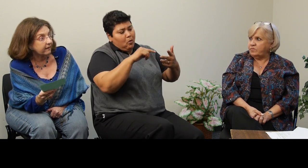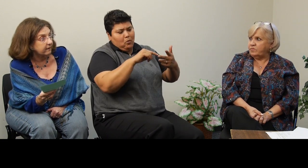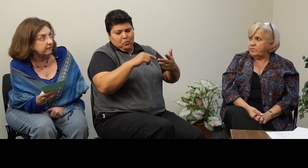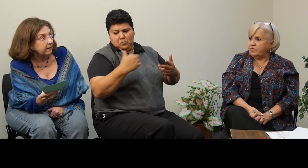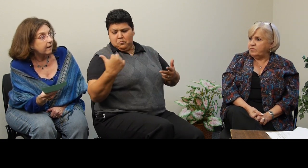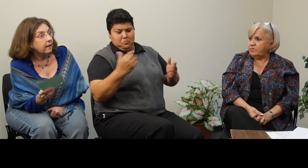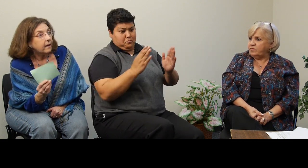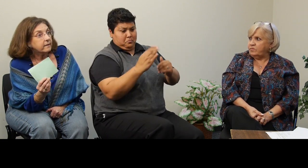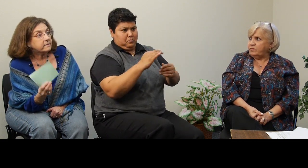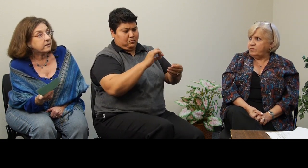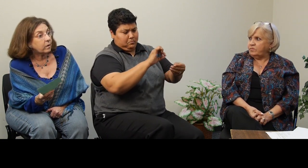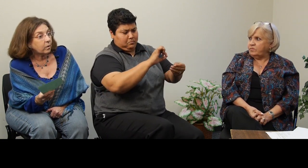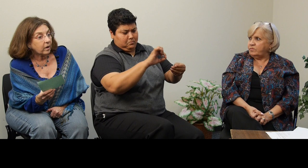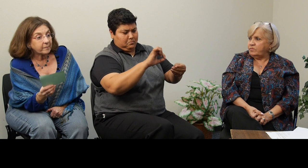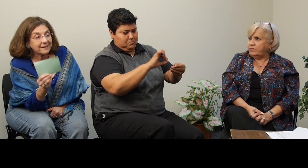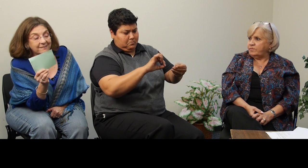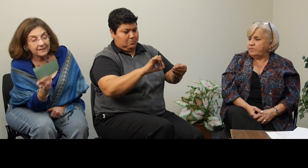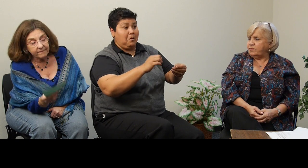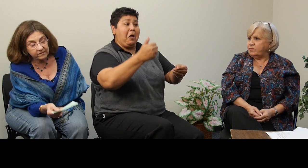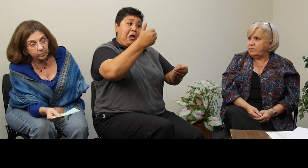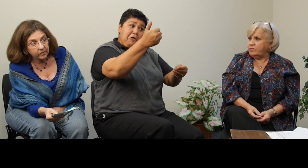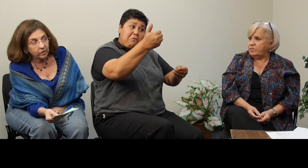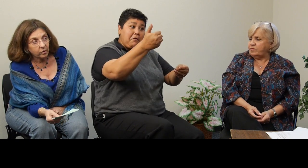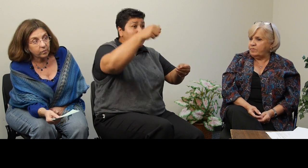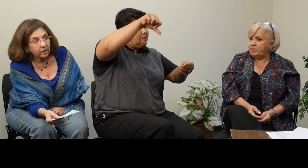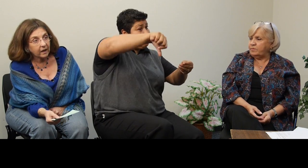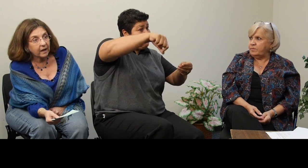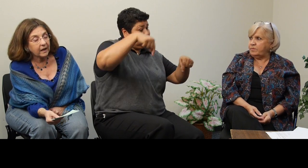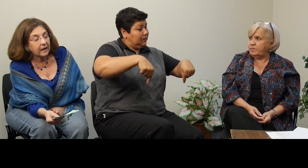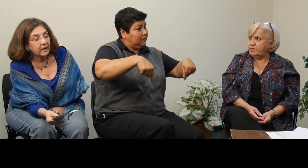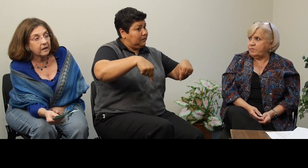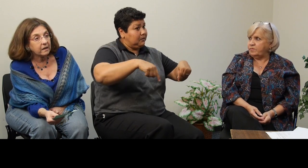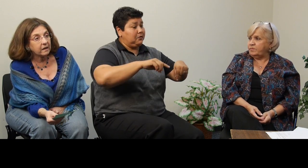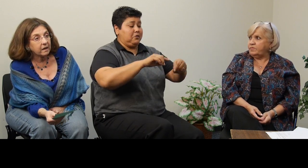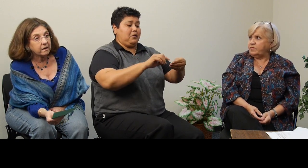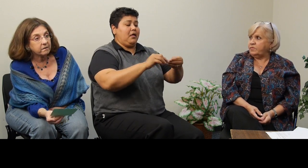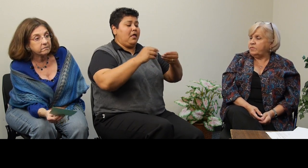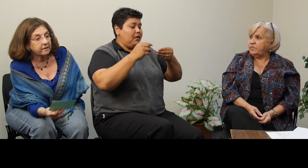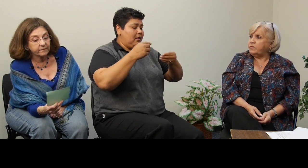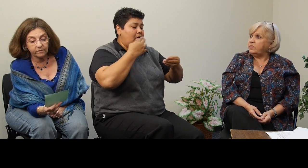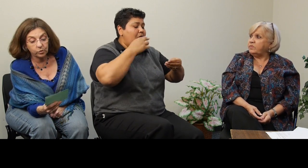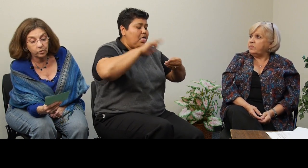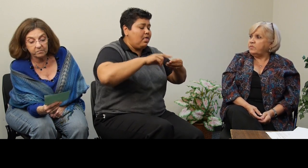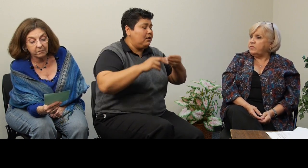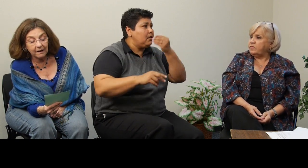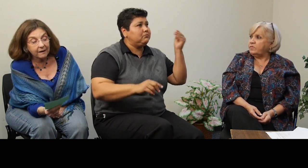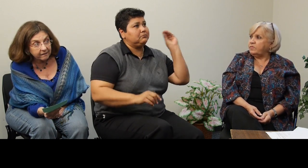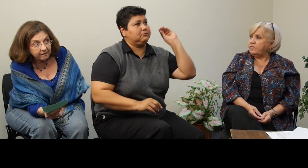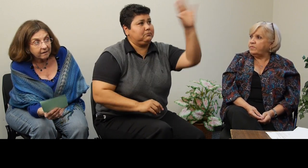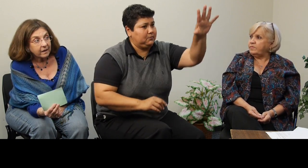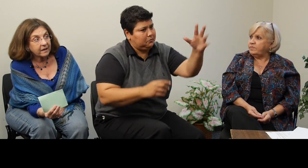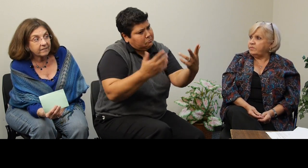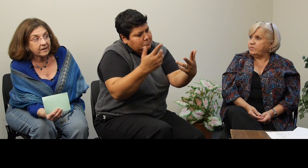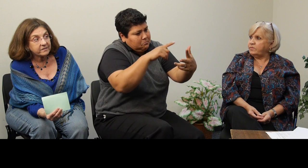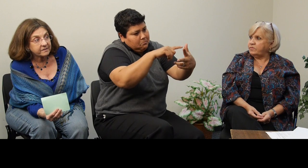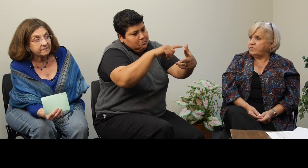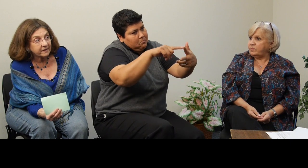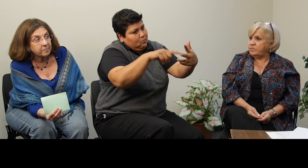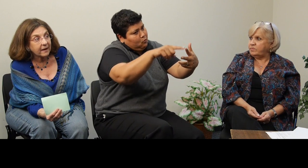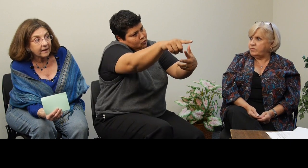it in. So, I'm going to leave this with you, and if you wouldn't mind giving us the feedback